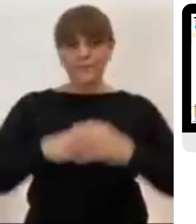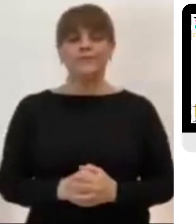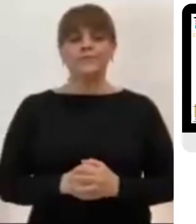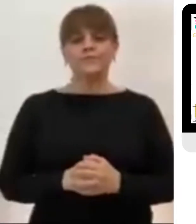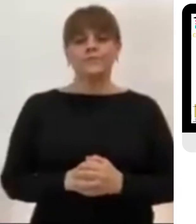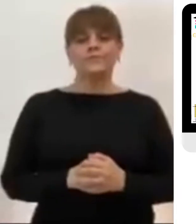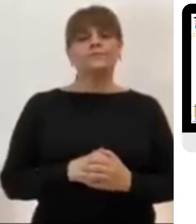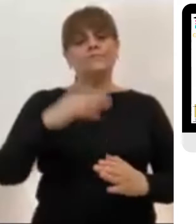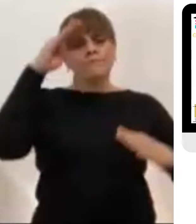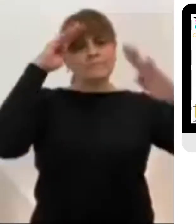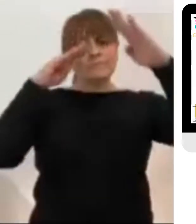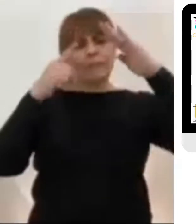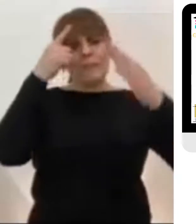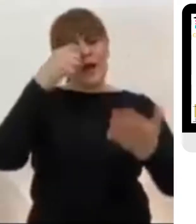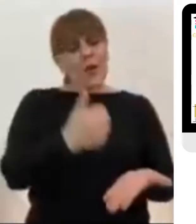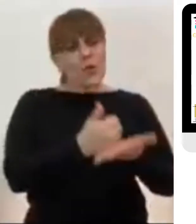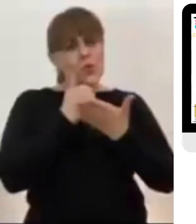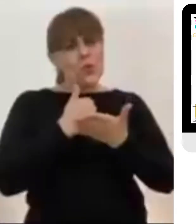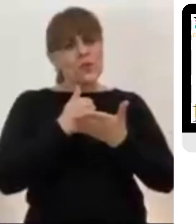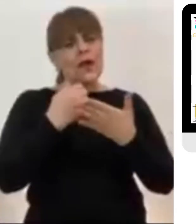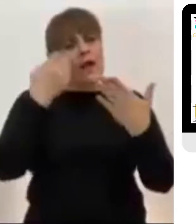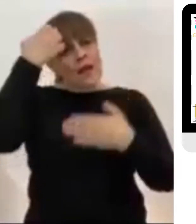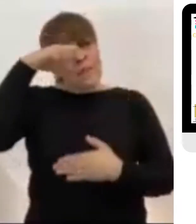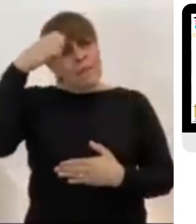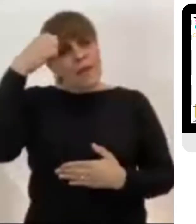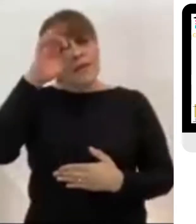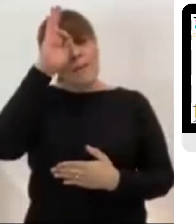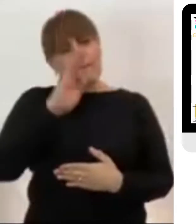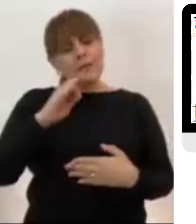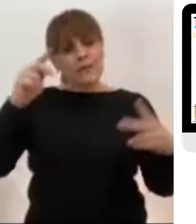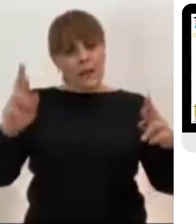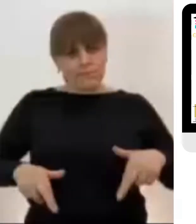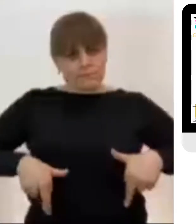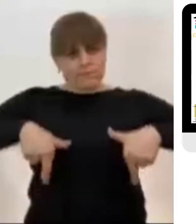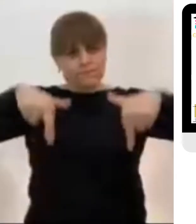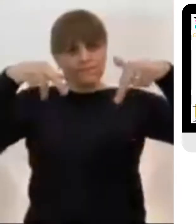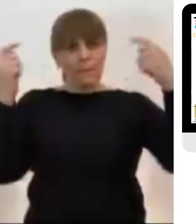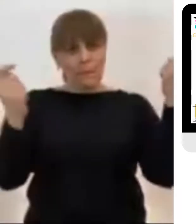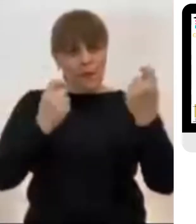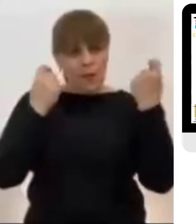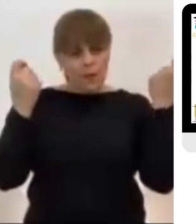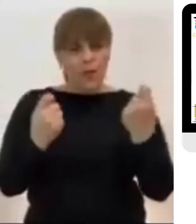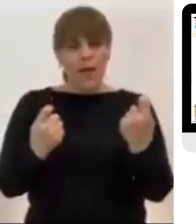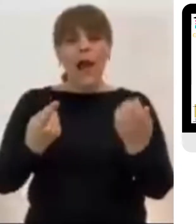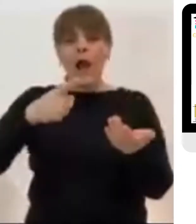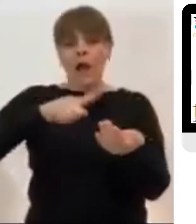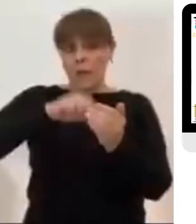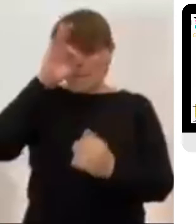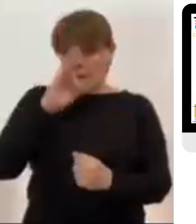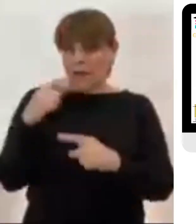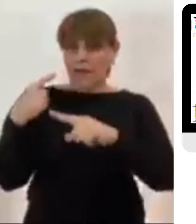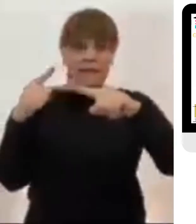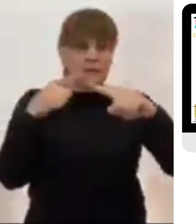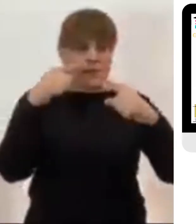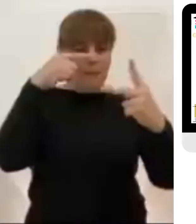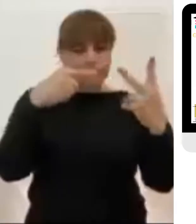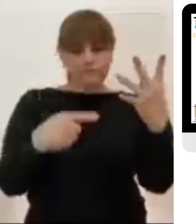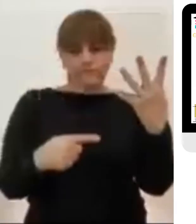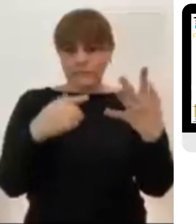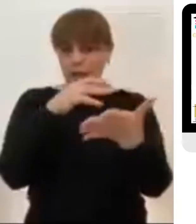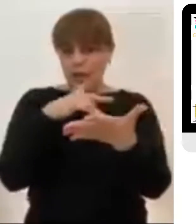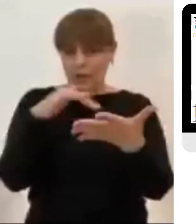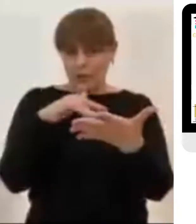Pascua Son varias lecturas que tenemos en la Vigilia Pascual Pero concluimos con el Evangelio de San